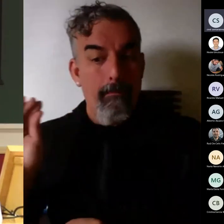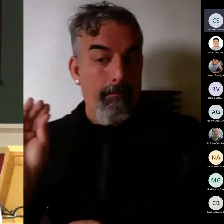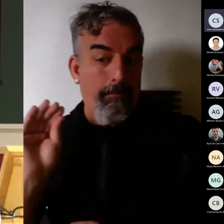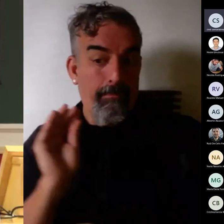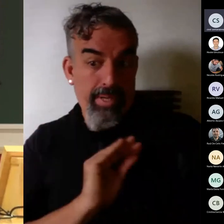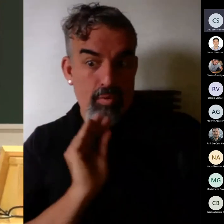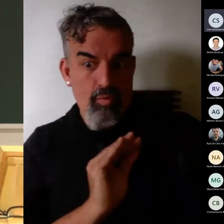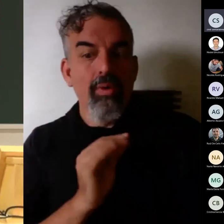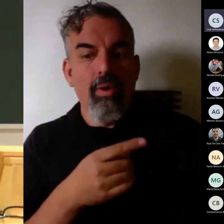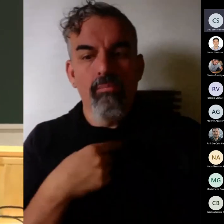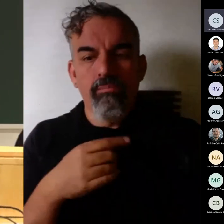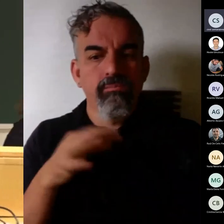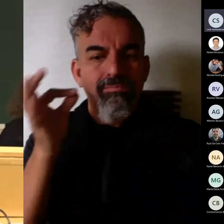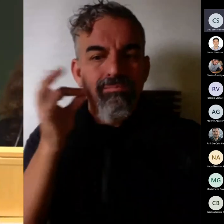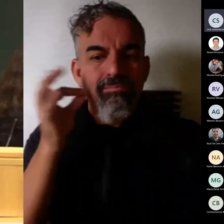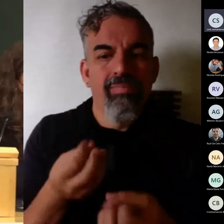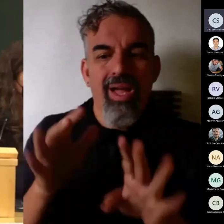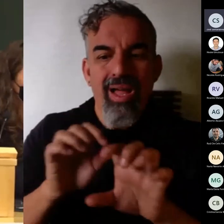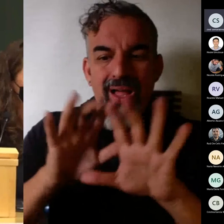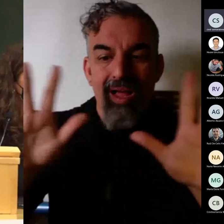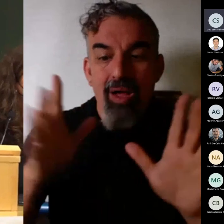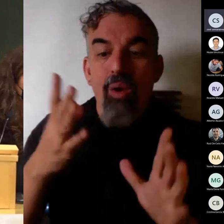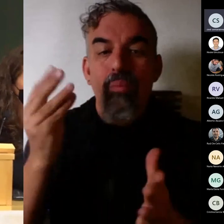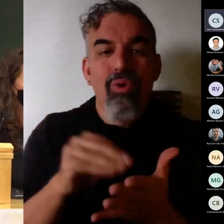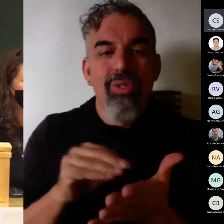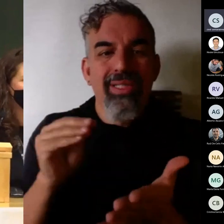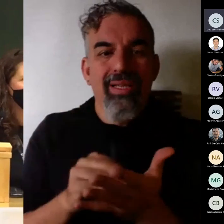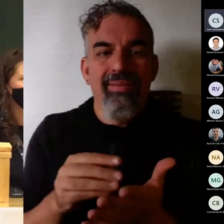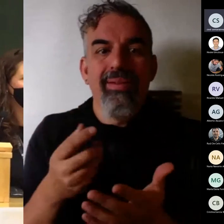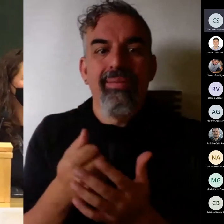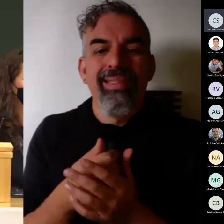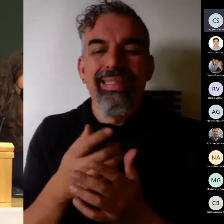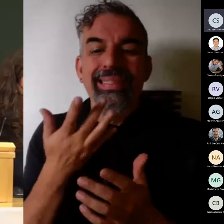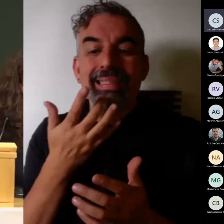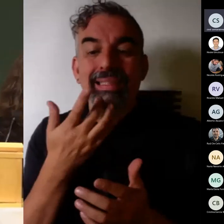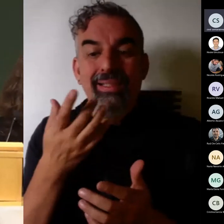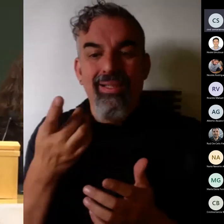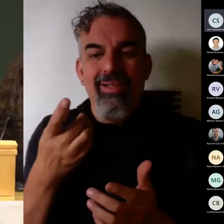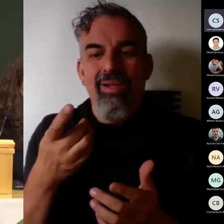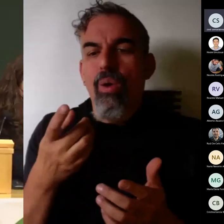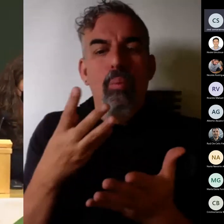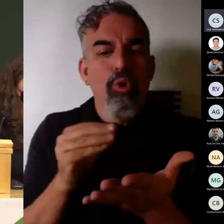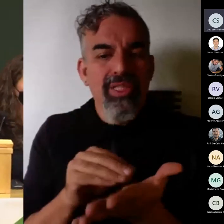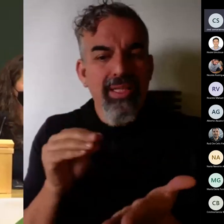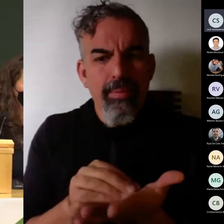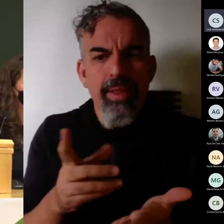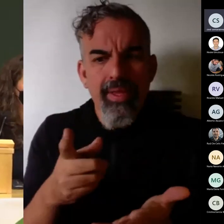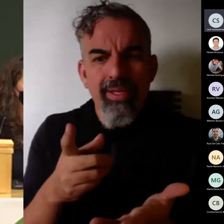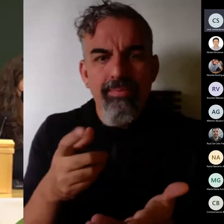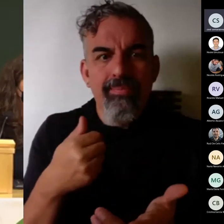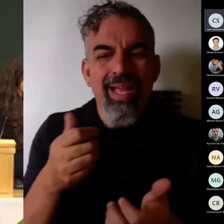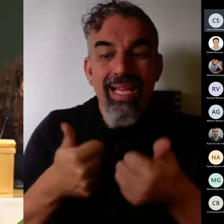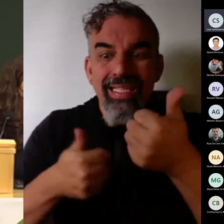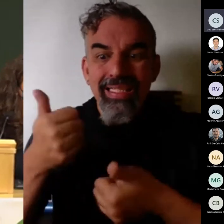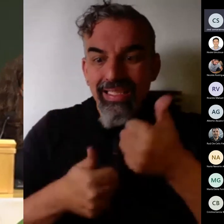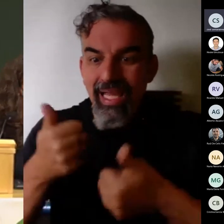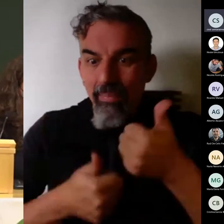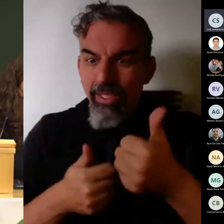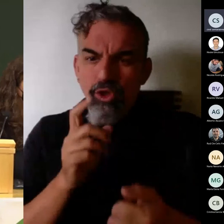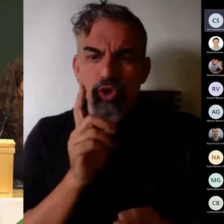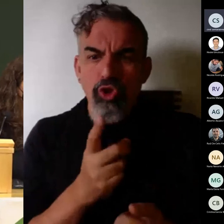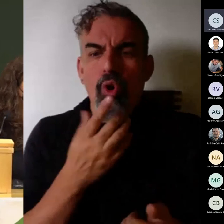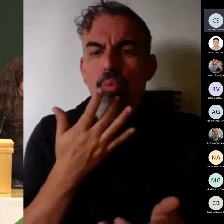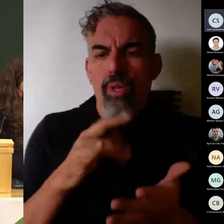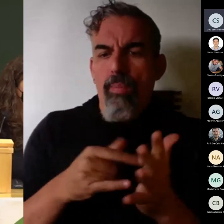no la entendemos bien y hay veces que en el RUC cuando pone prueba escrita nos está refiriendo específicamente a un examen una prueba puede ser la presentación de un